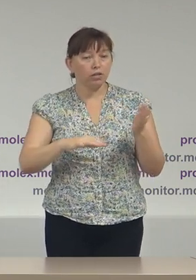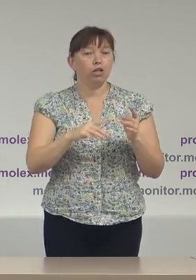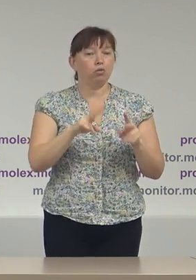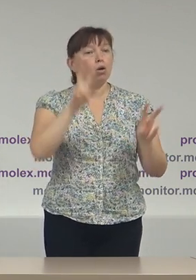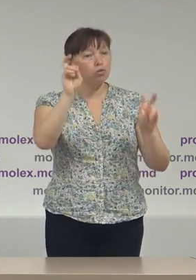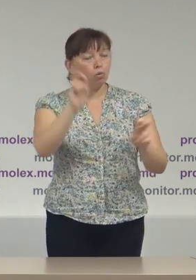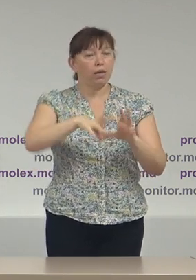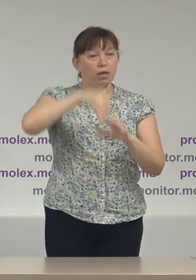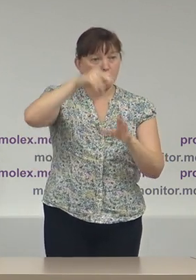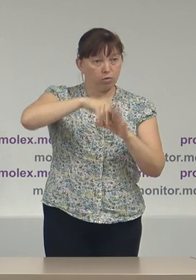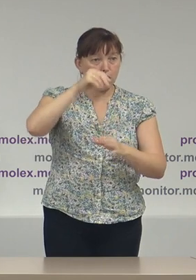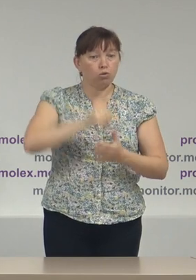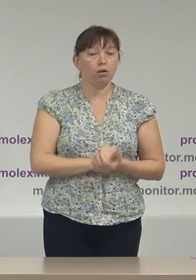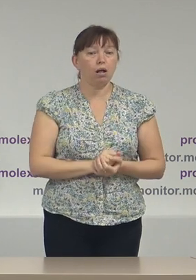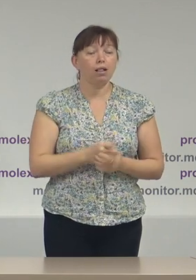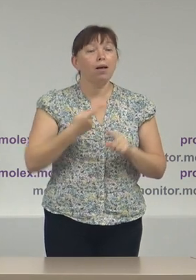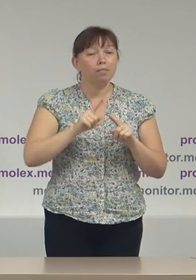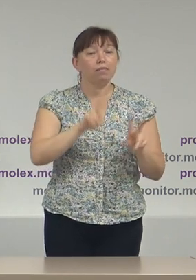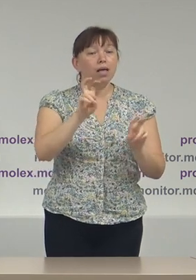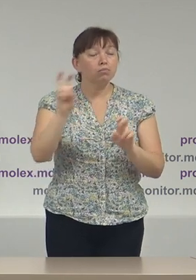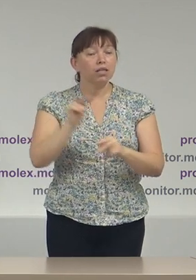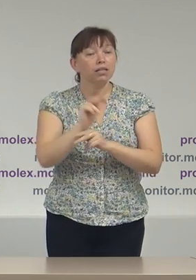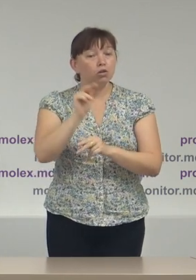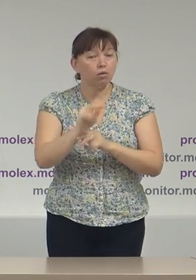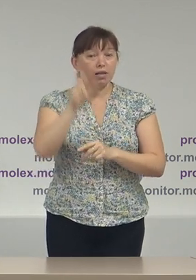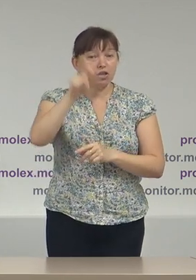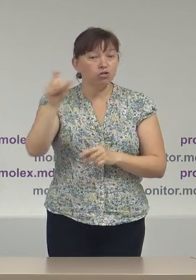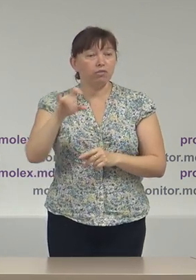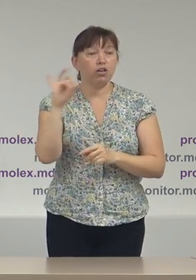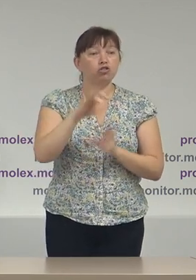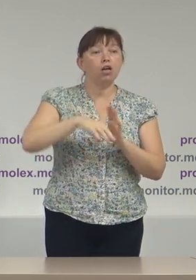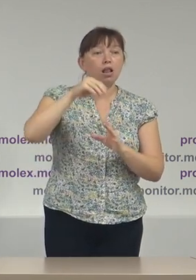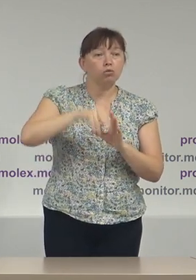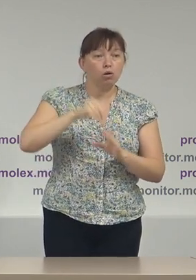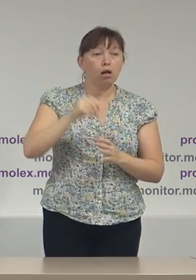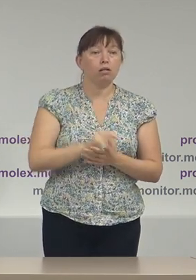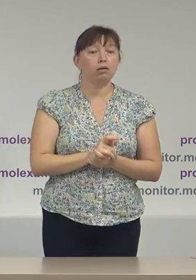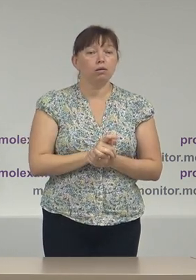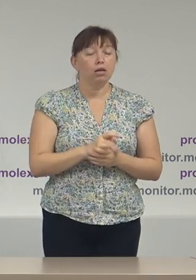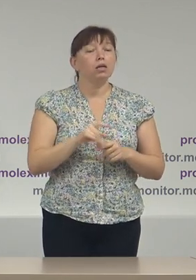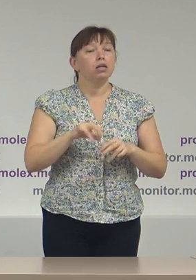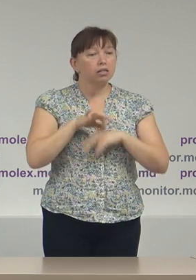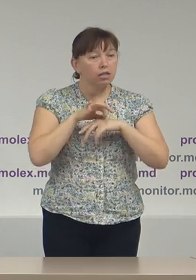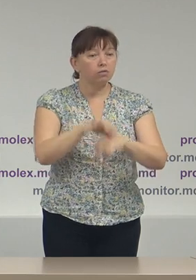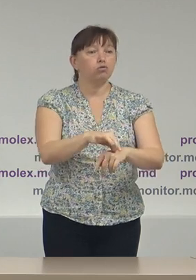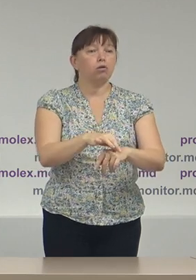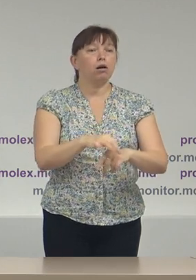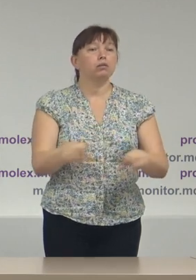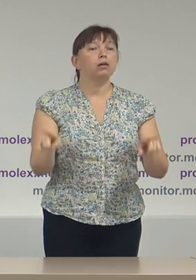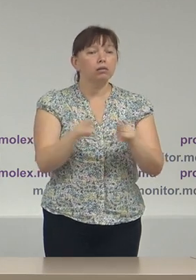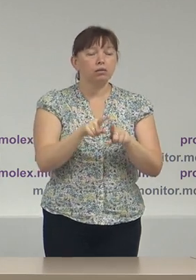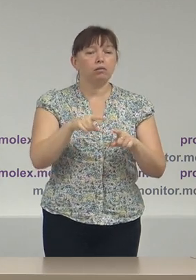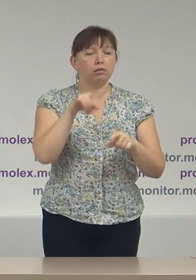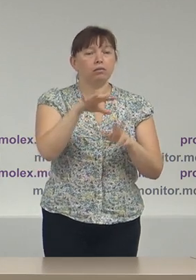electoral, CICD, pe aspectele de educație civică și electorală, desfășurate atât în